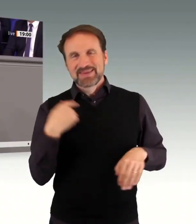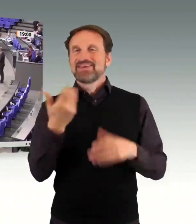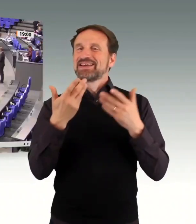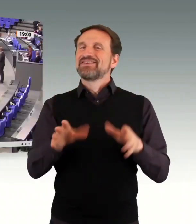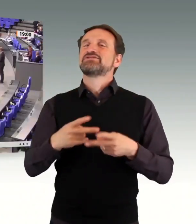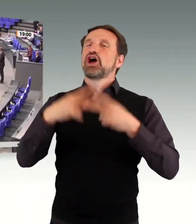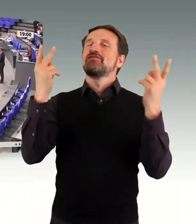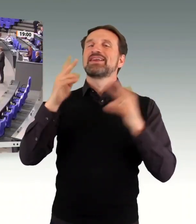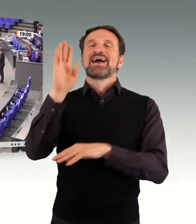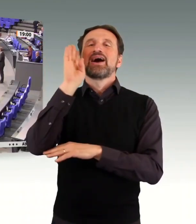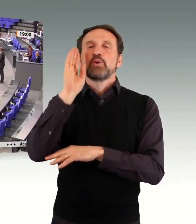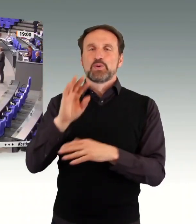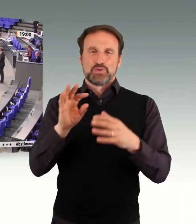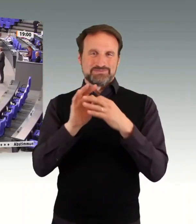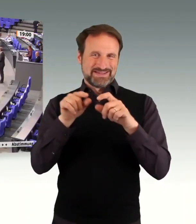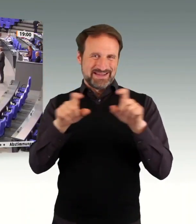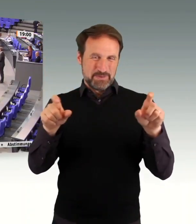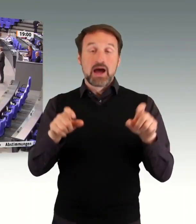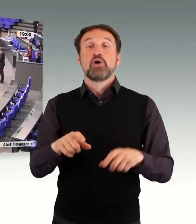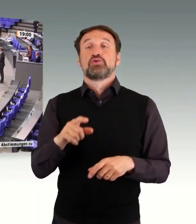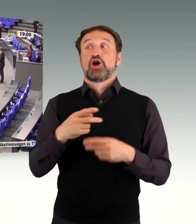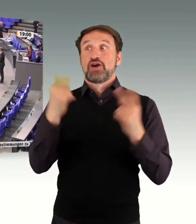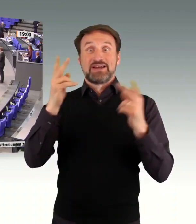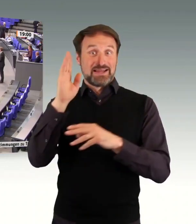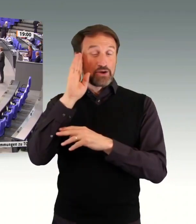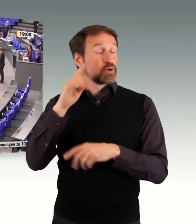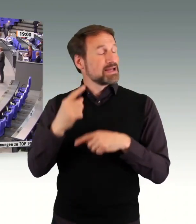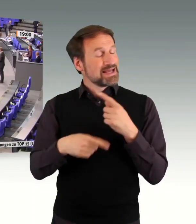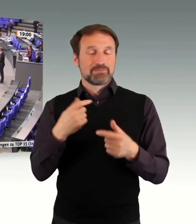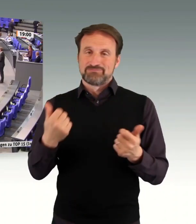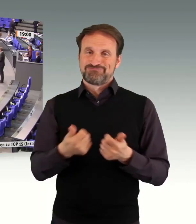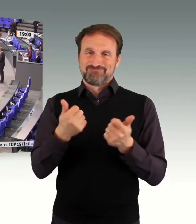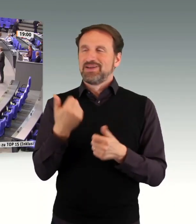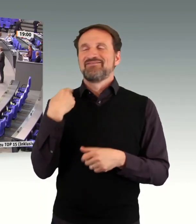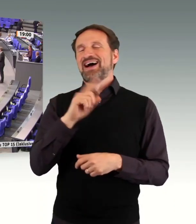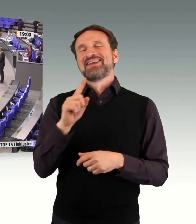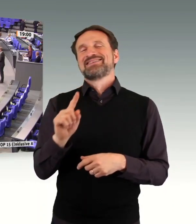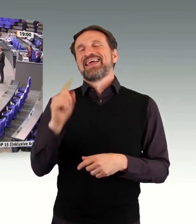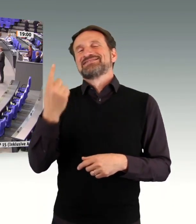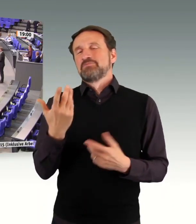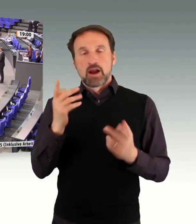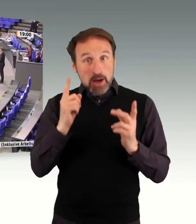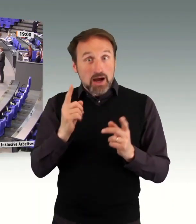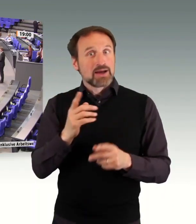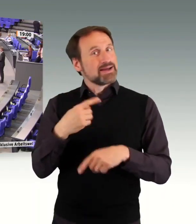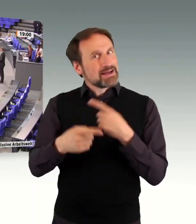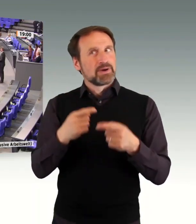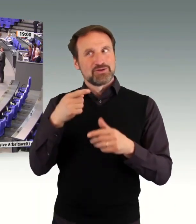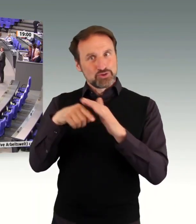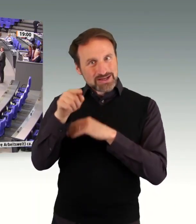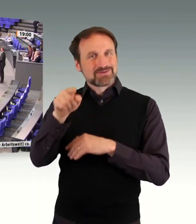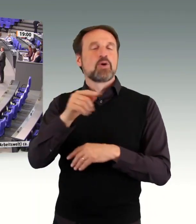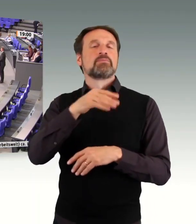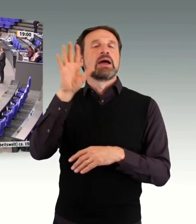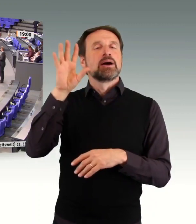die im Übrigen immer wieder gut ist. Es war nicht die erste, aber auch sie hat wieder Erkenntnisse gebracht. Und wir nehmen noch einmal zur Kenntnis,